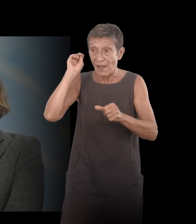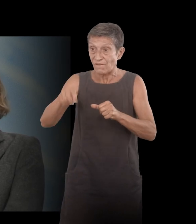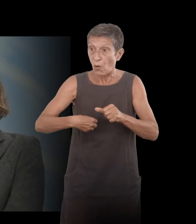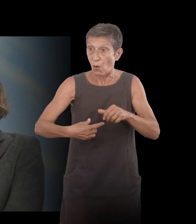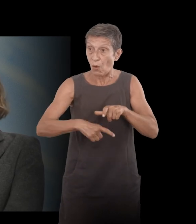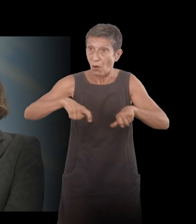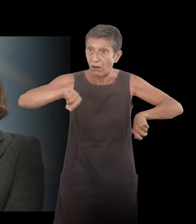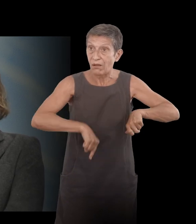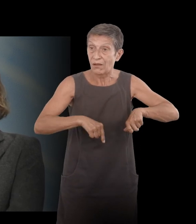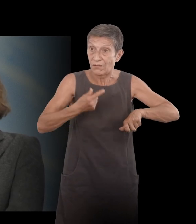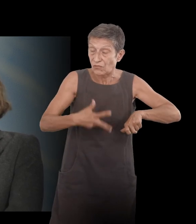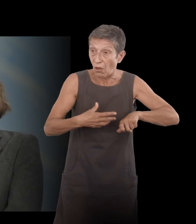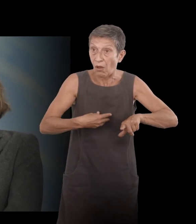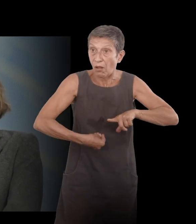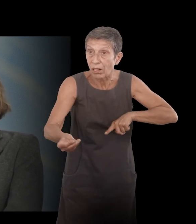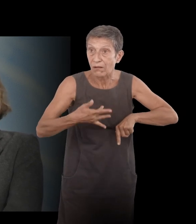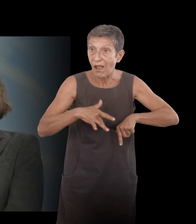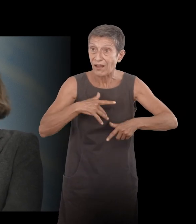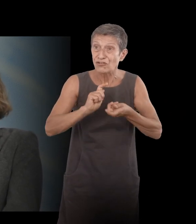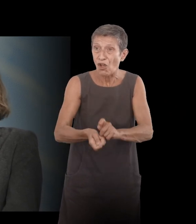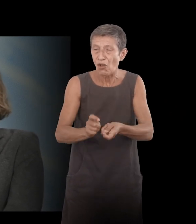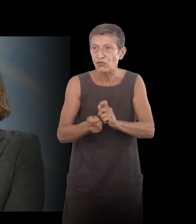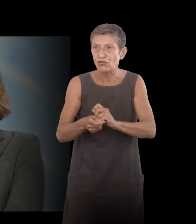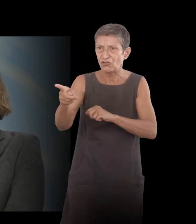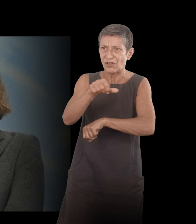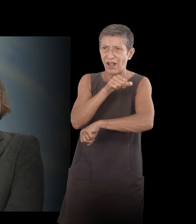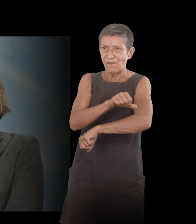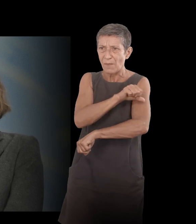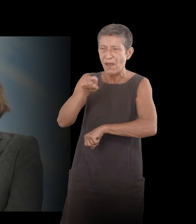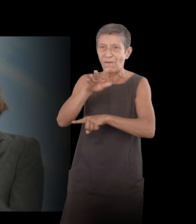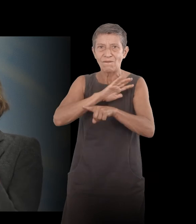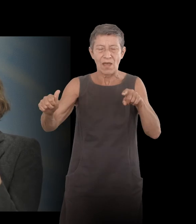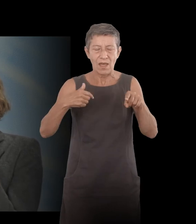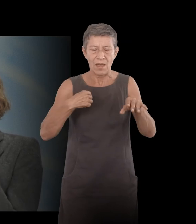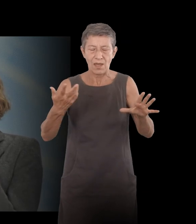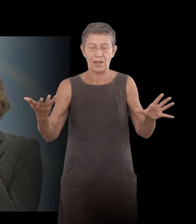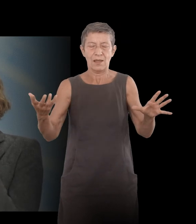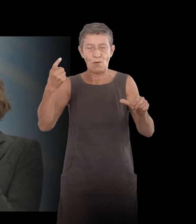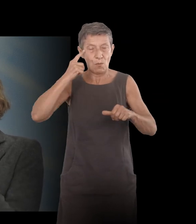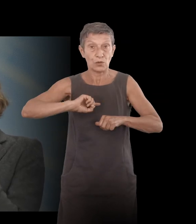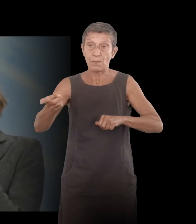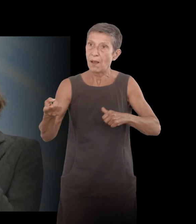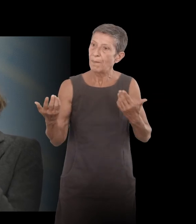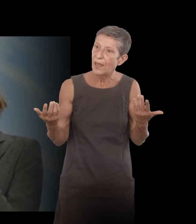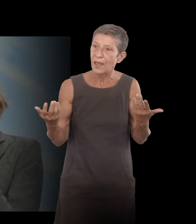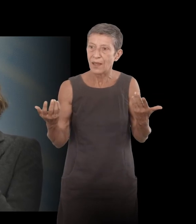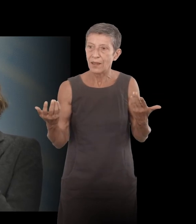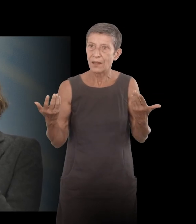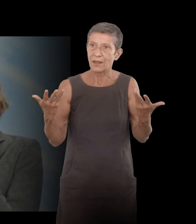hygiéniques voilà c'est des choses on n'y pense pas mais en fait ça fait partie du corps et